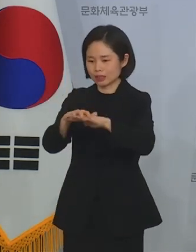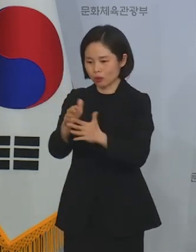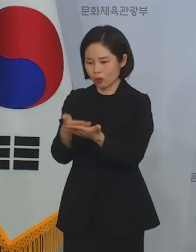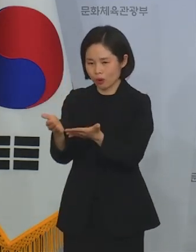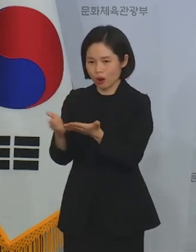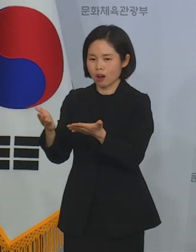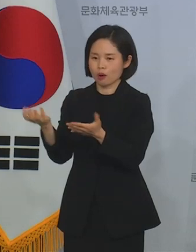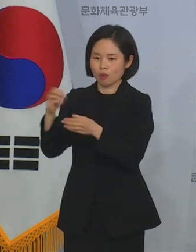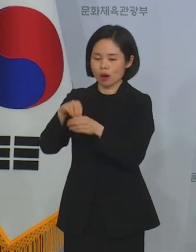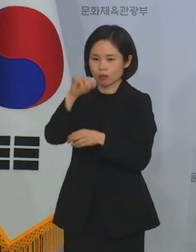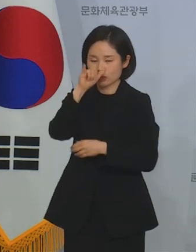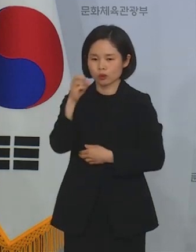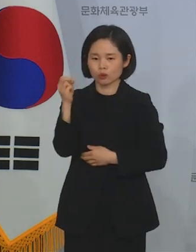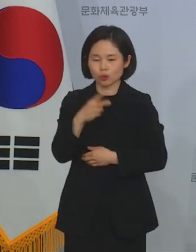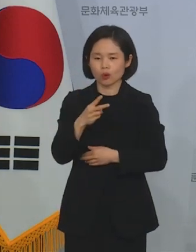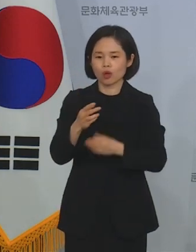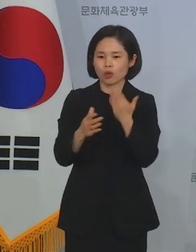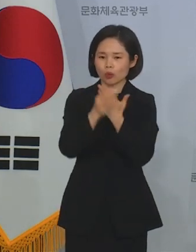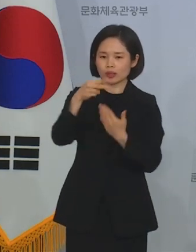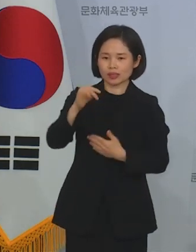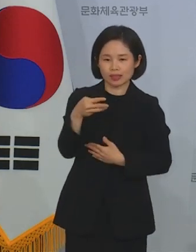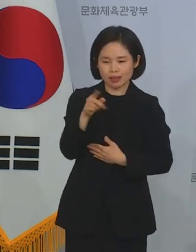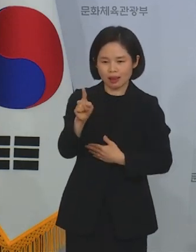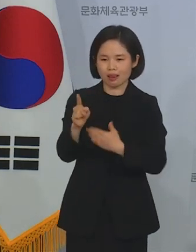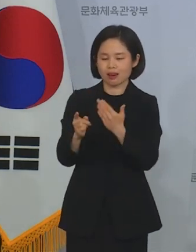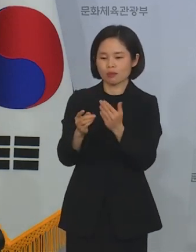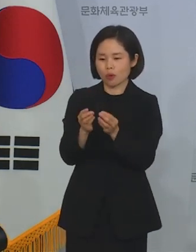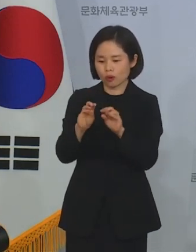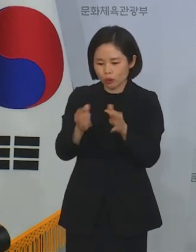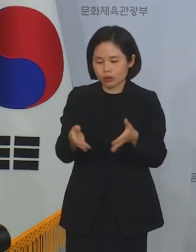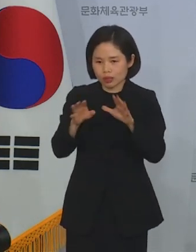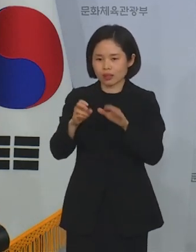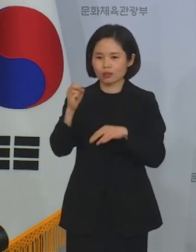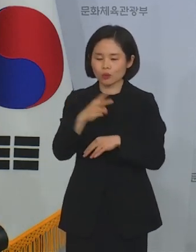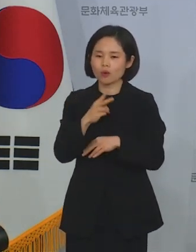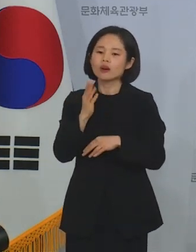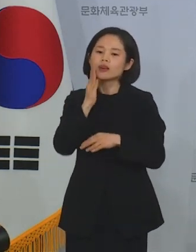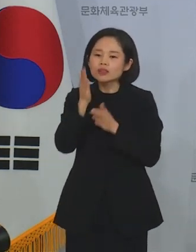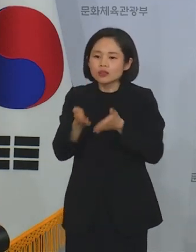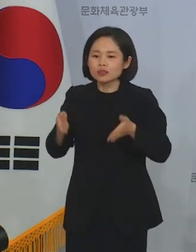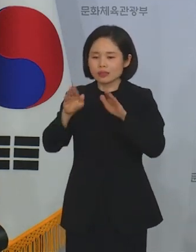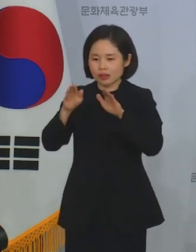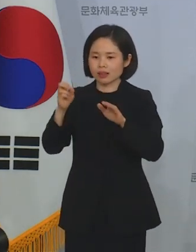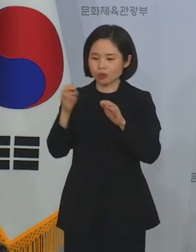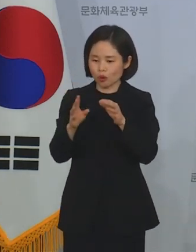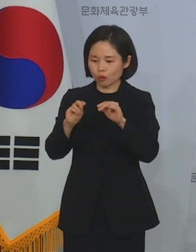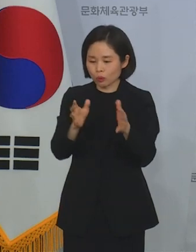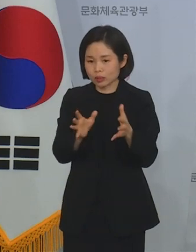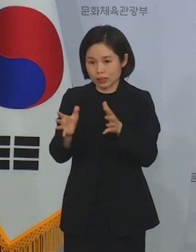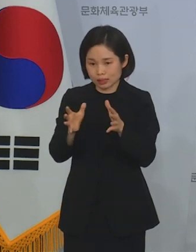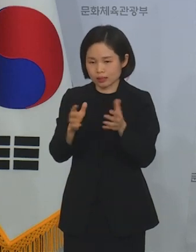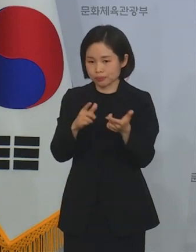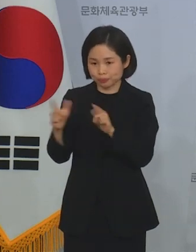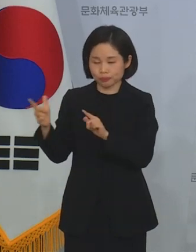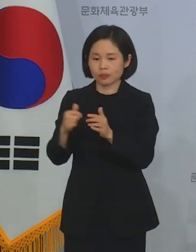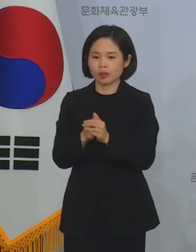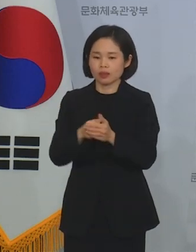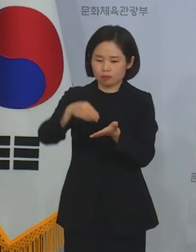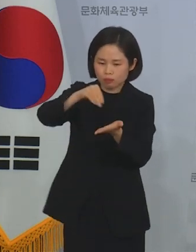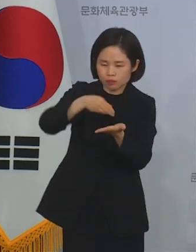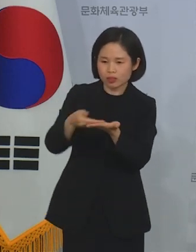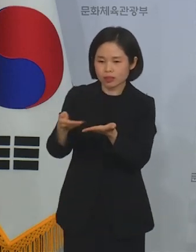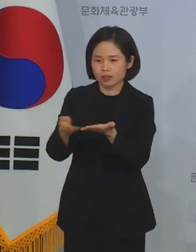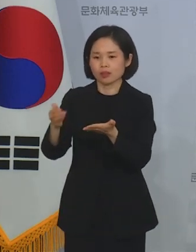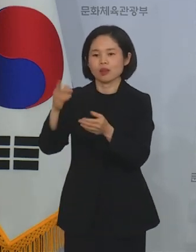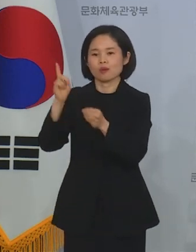통일신라 인화문토기 및 청자분청사기 백자를 포함한 도자류와 서화전적